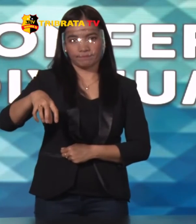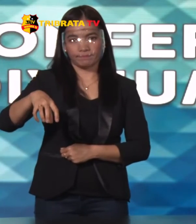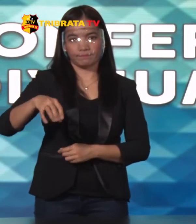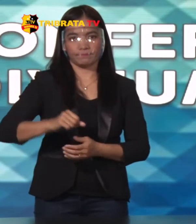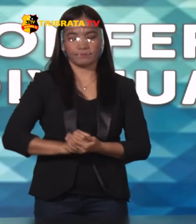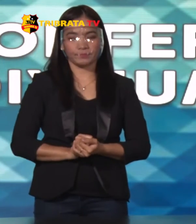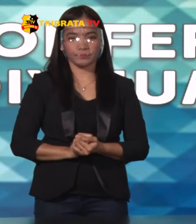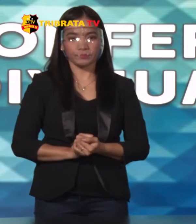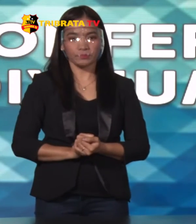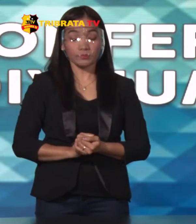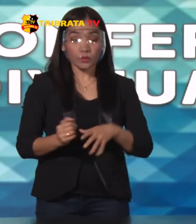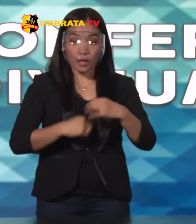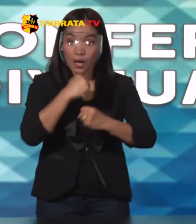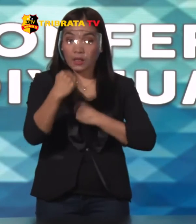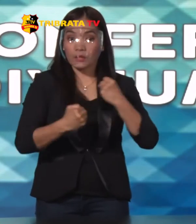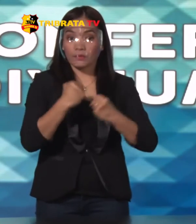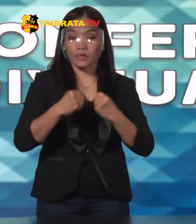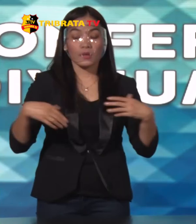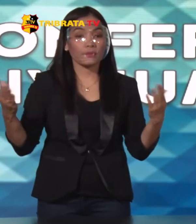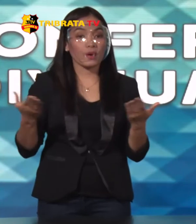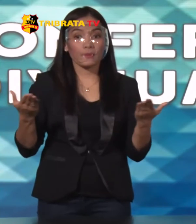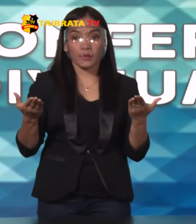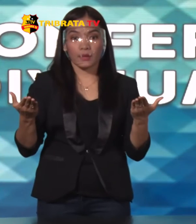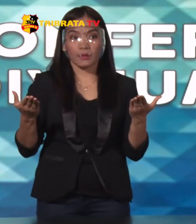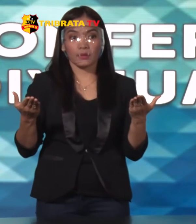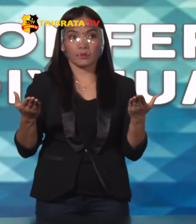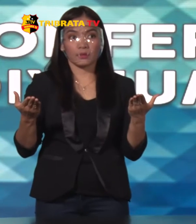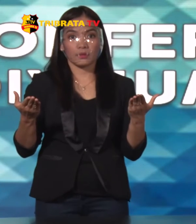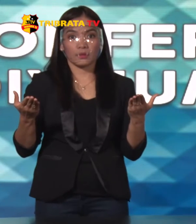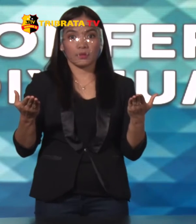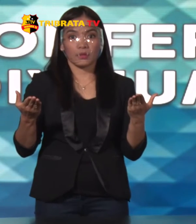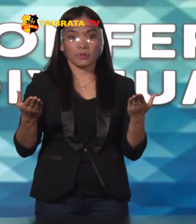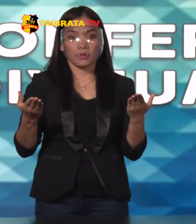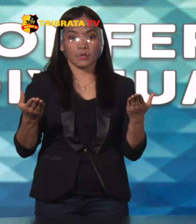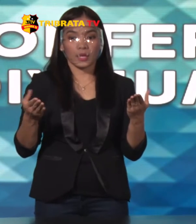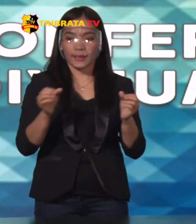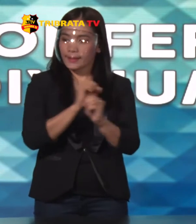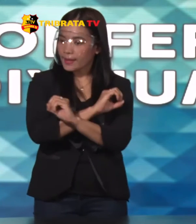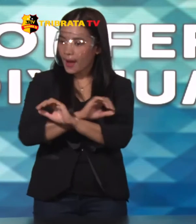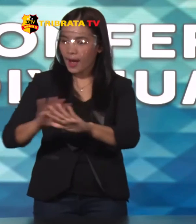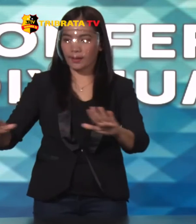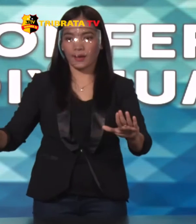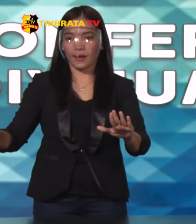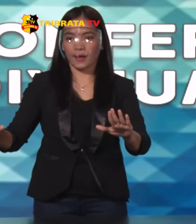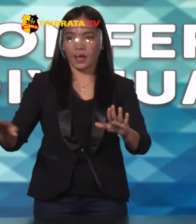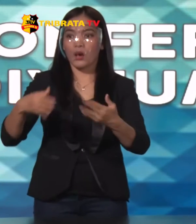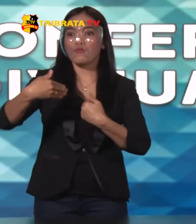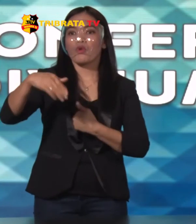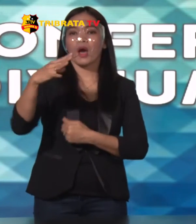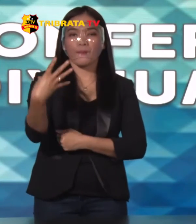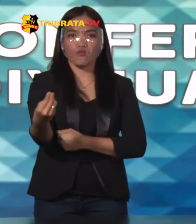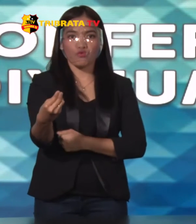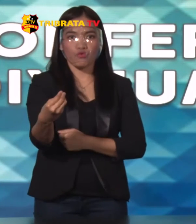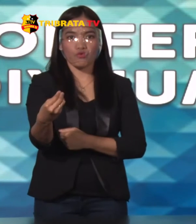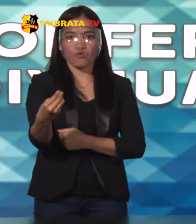Dalam aktivitas bagaimana Meniadakan Budi Kelebaran